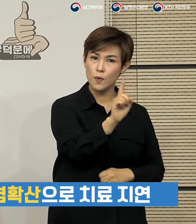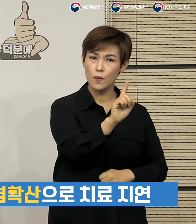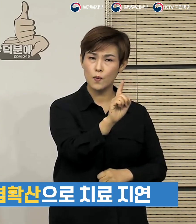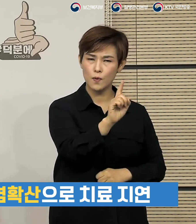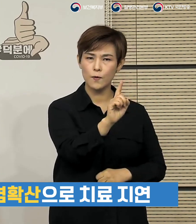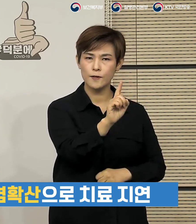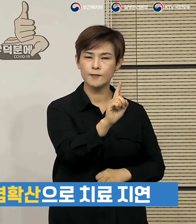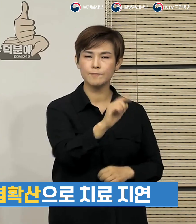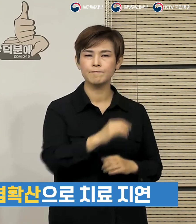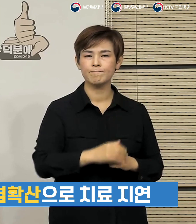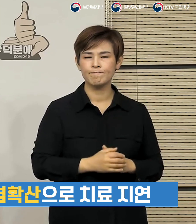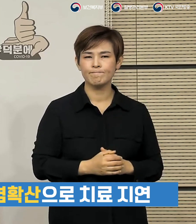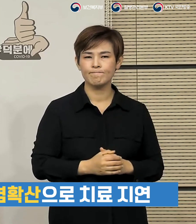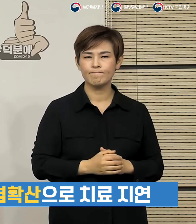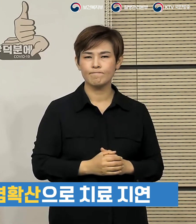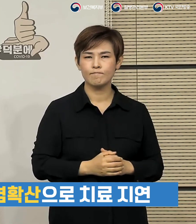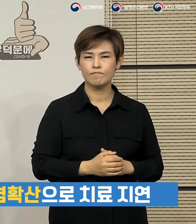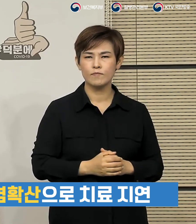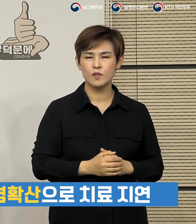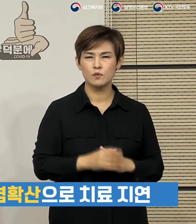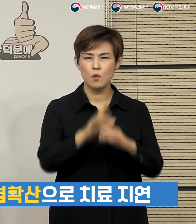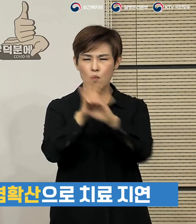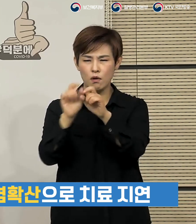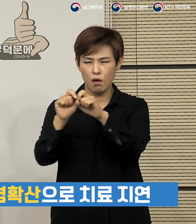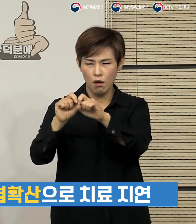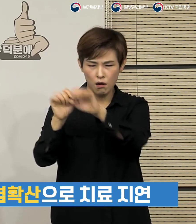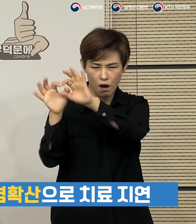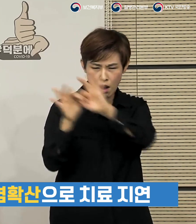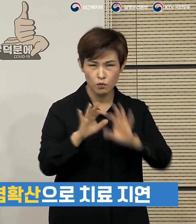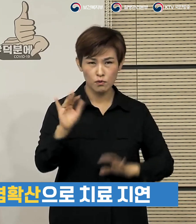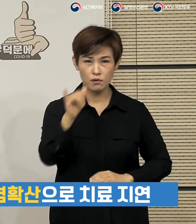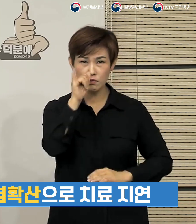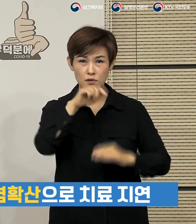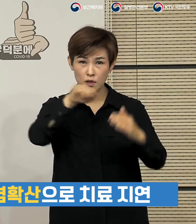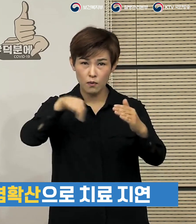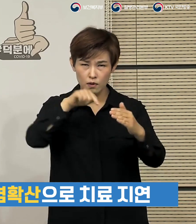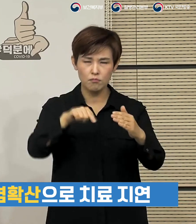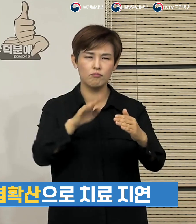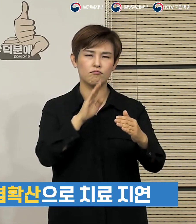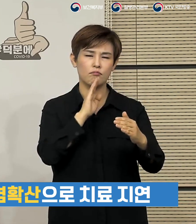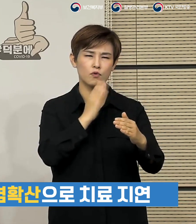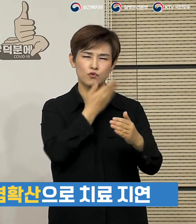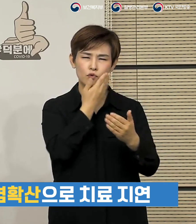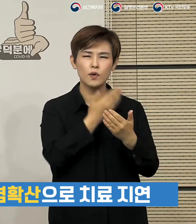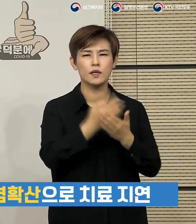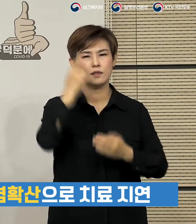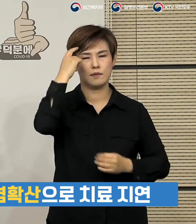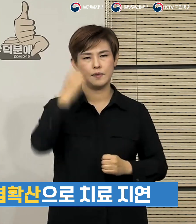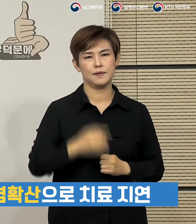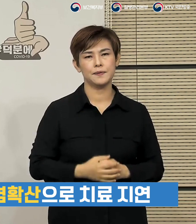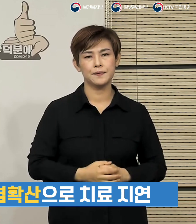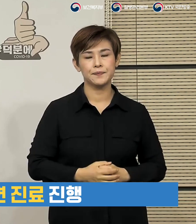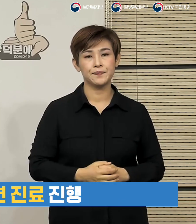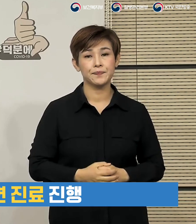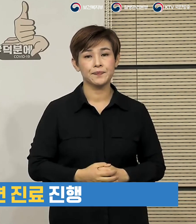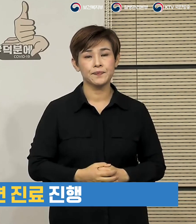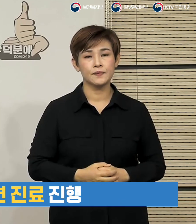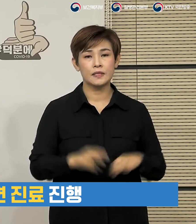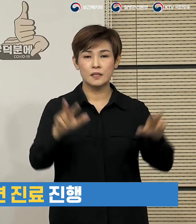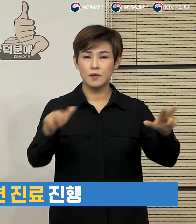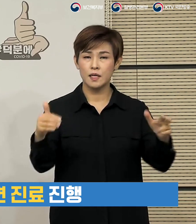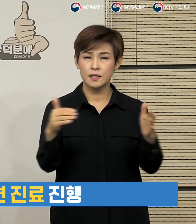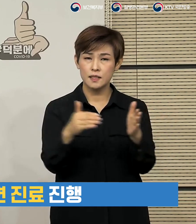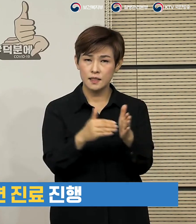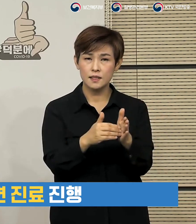장기화의 와중에 매우 중요한 정책 숙제라고 생각을 하고 있습니다. 그동안